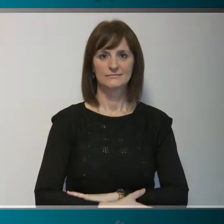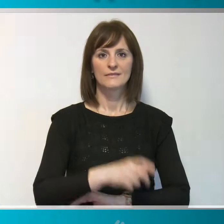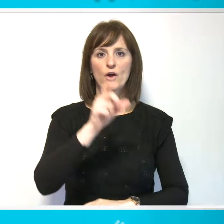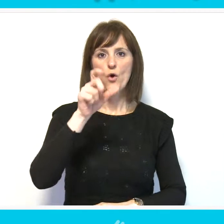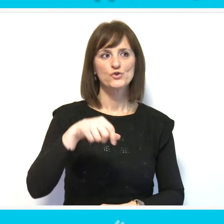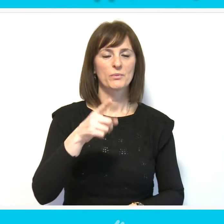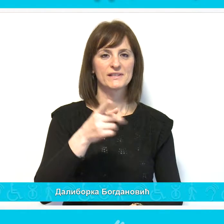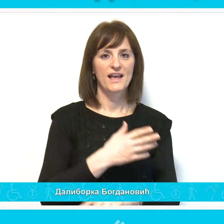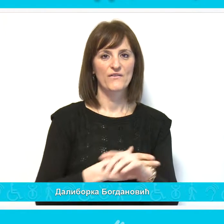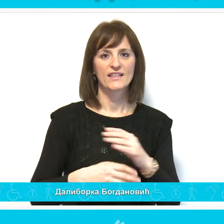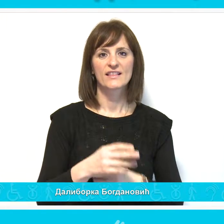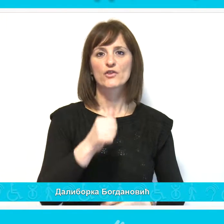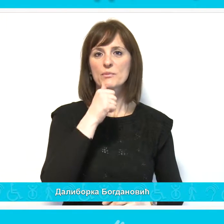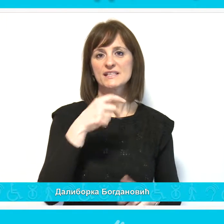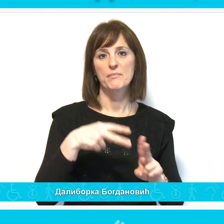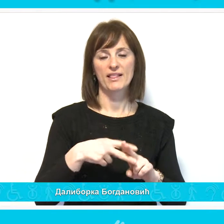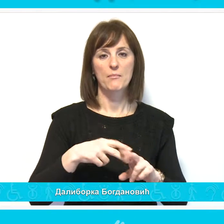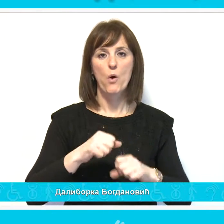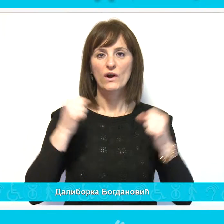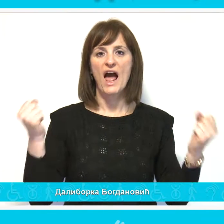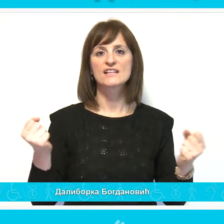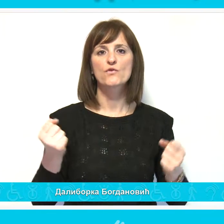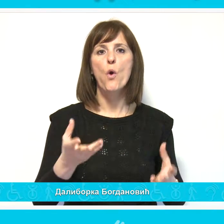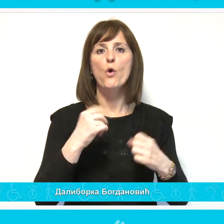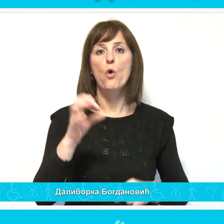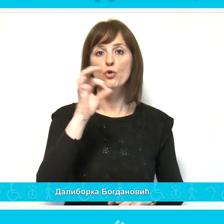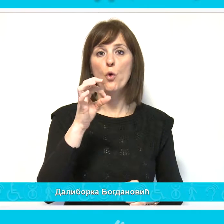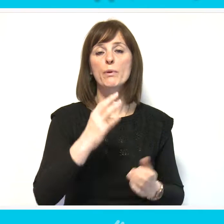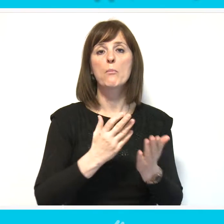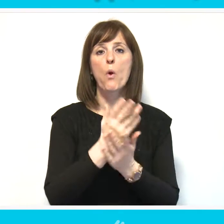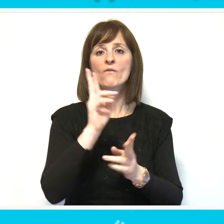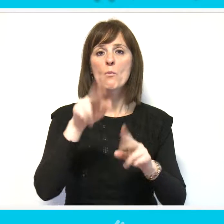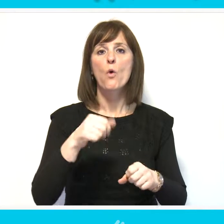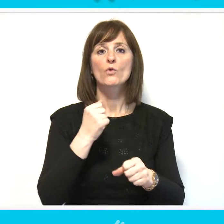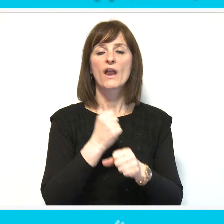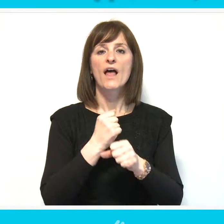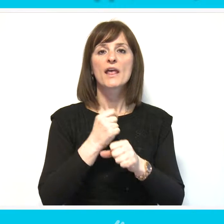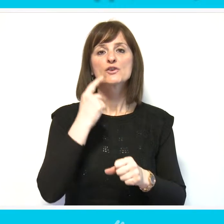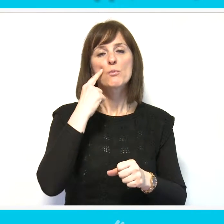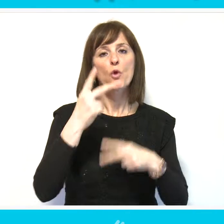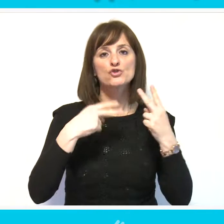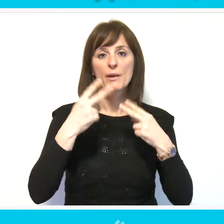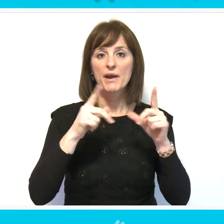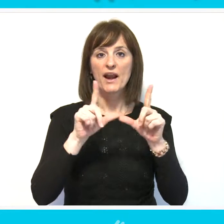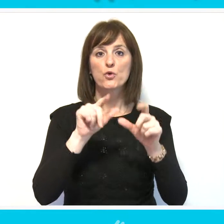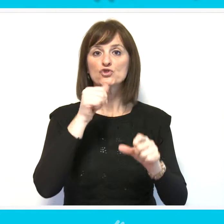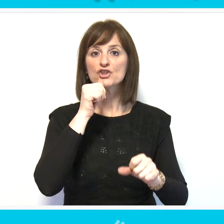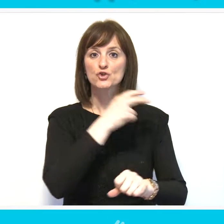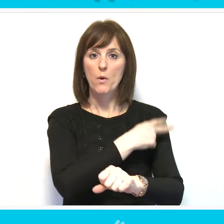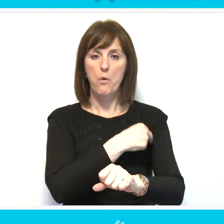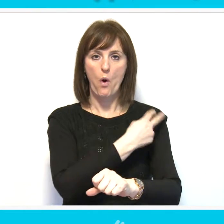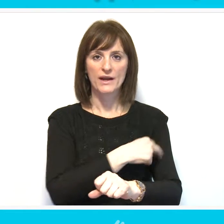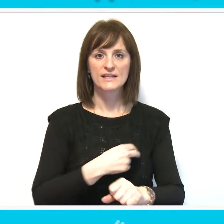Osobe se invaliditetom i smetnjama u razvoju od oktobra ponovo mogu da obavljaju stomatološke preglede u